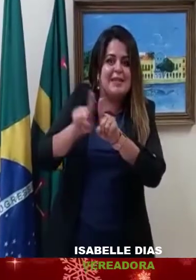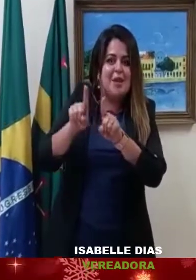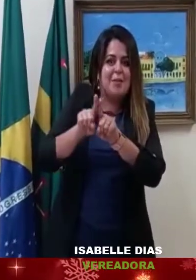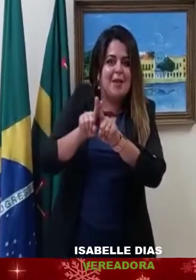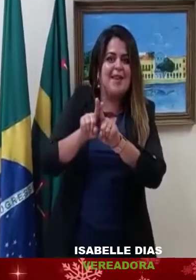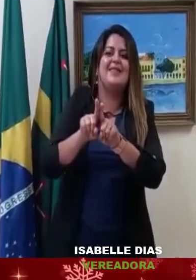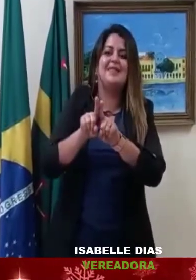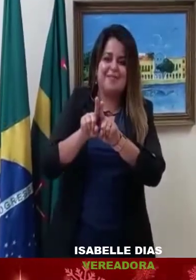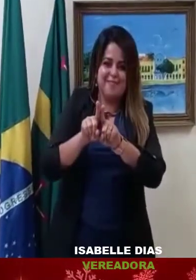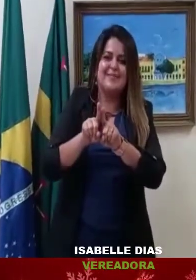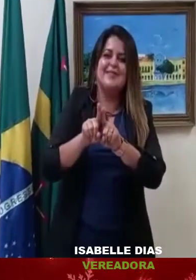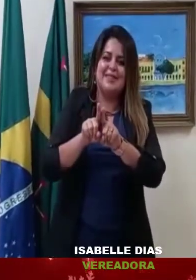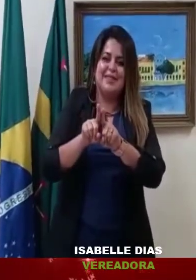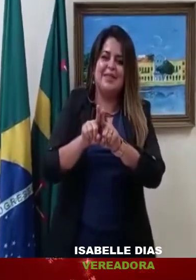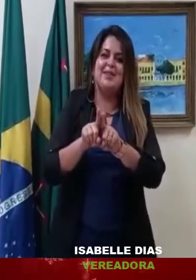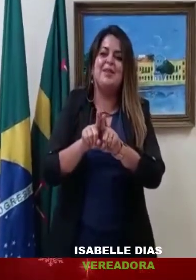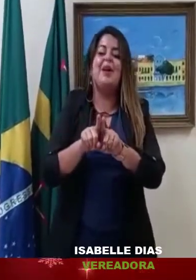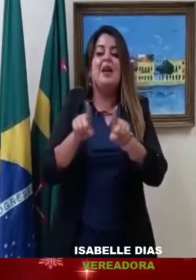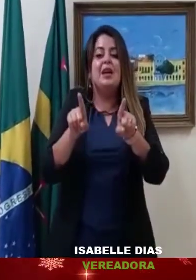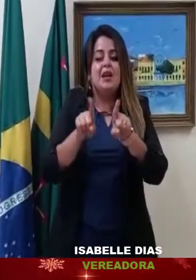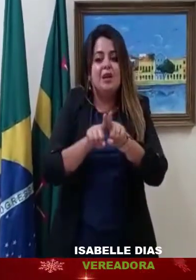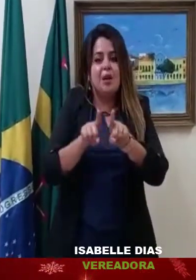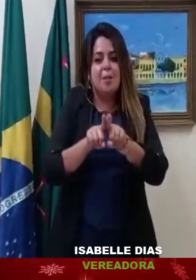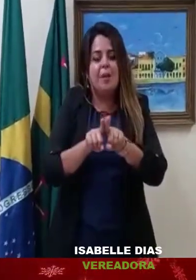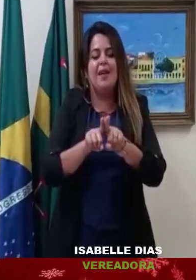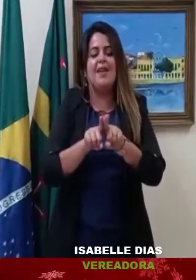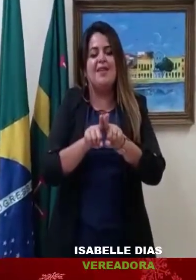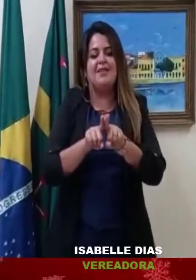as famílias, sem exceção,